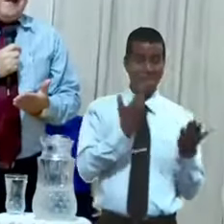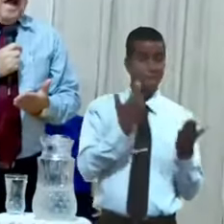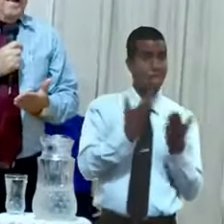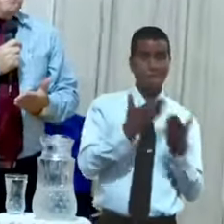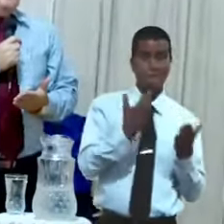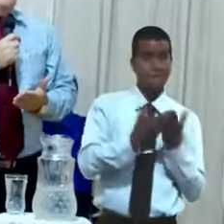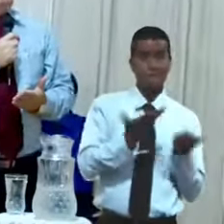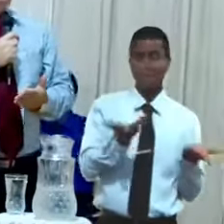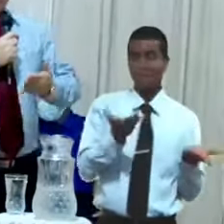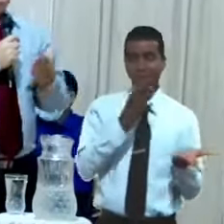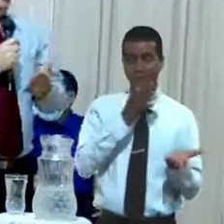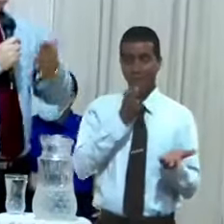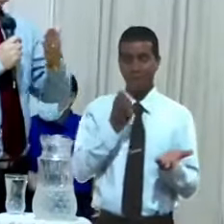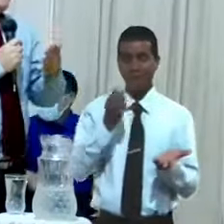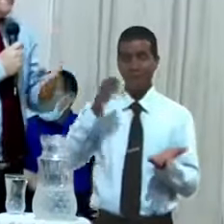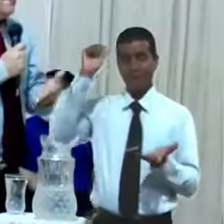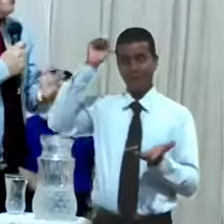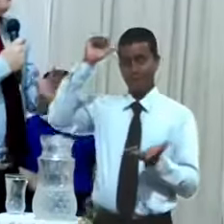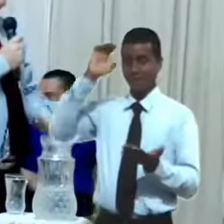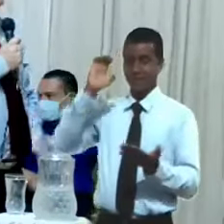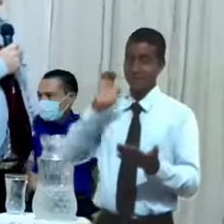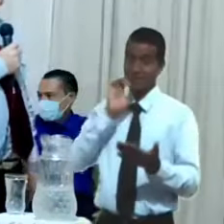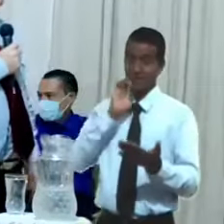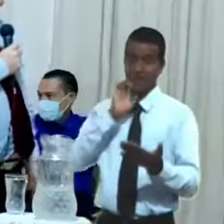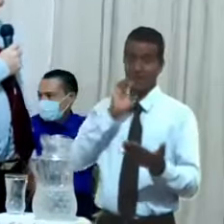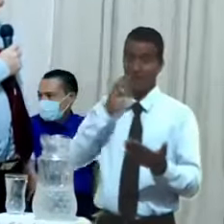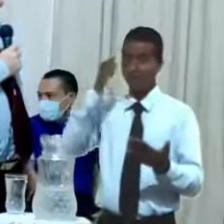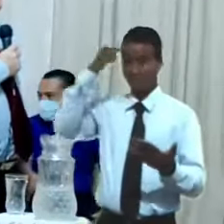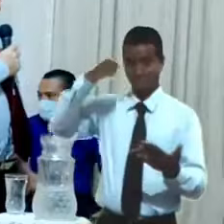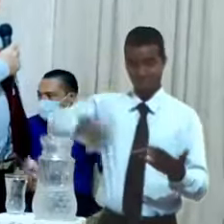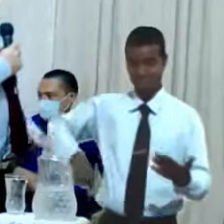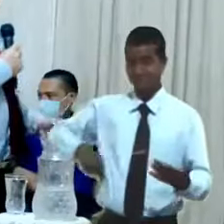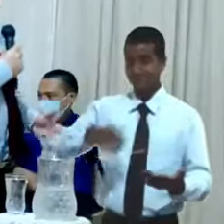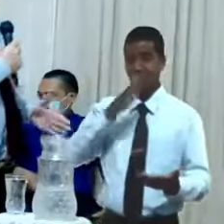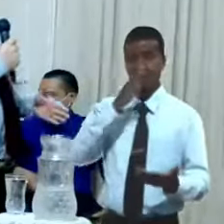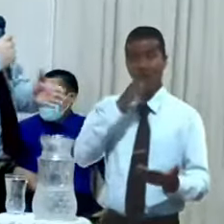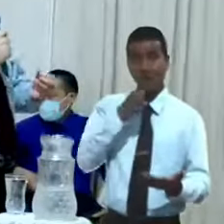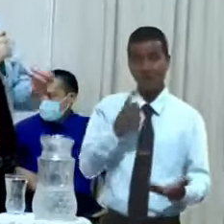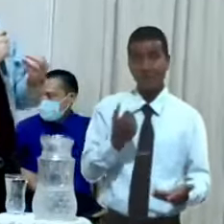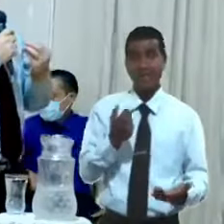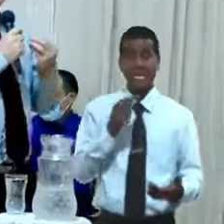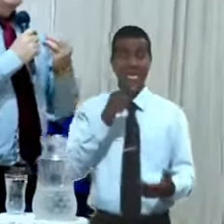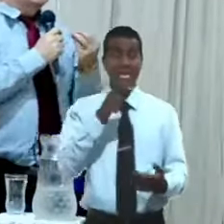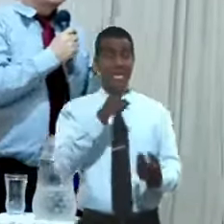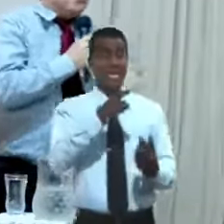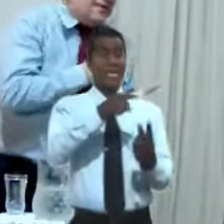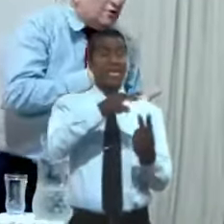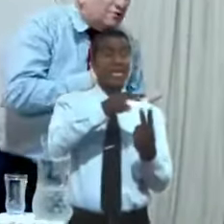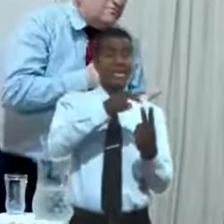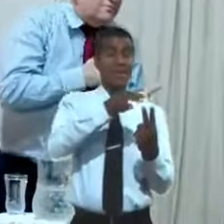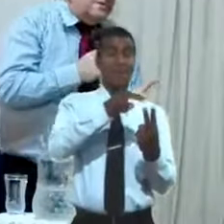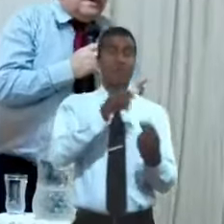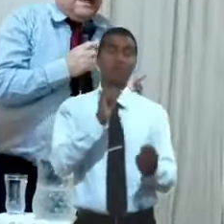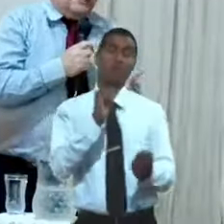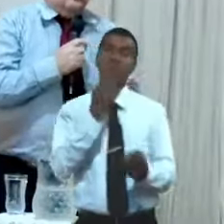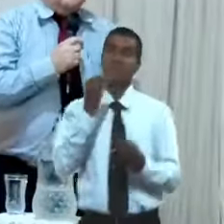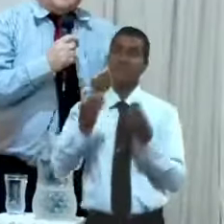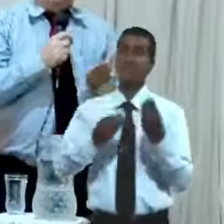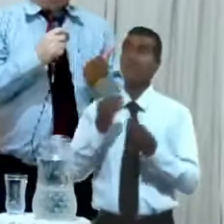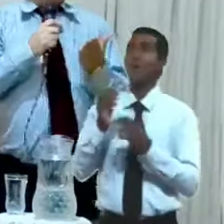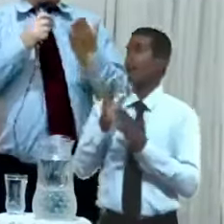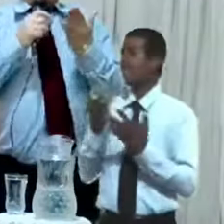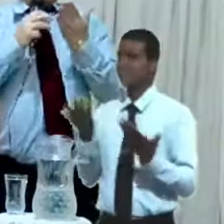Adán y Eva no se arrepintieron. Ellos se excusaron, ellos